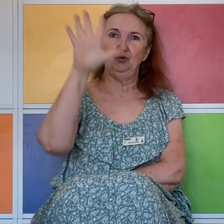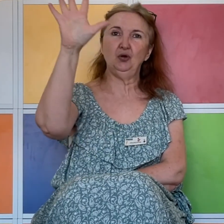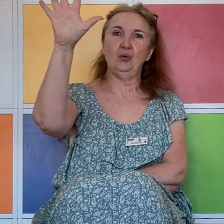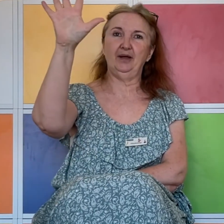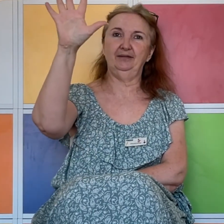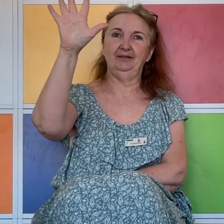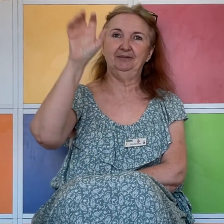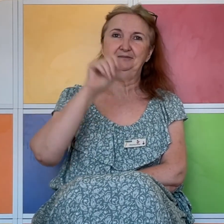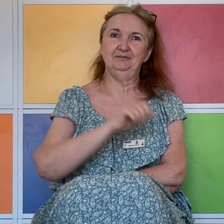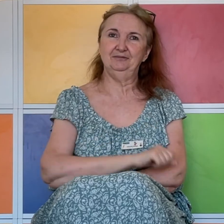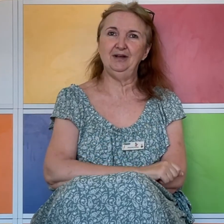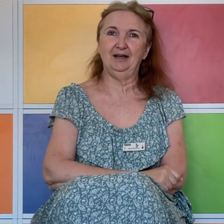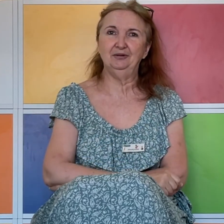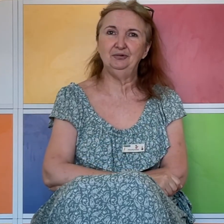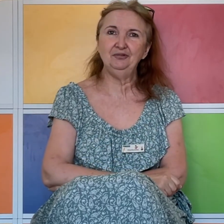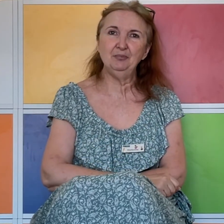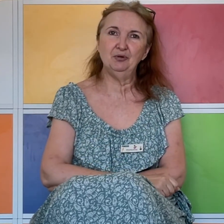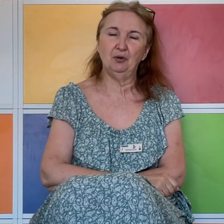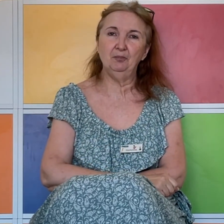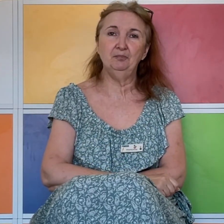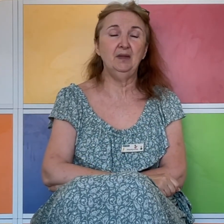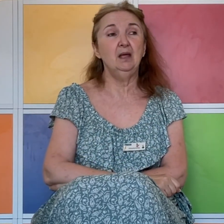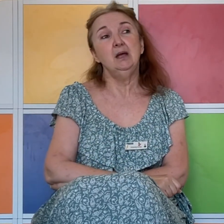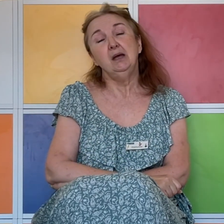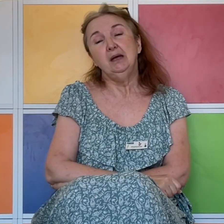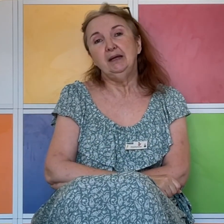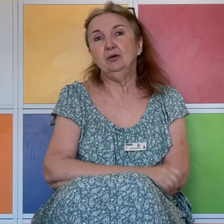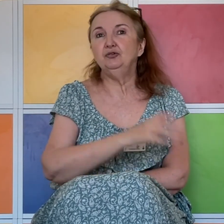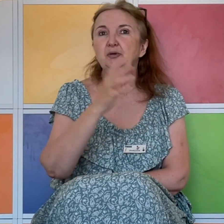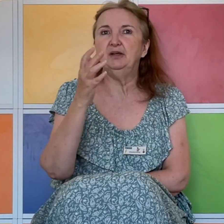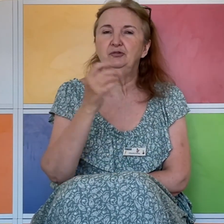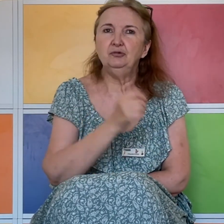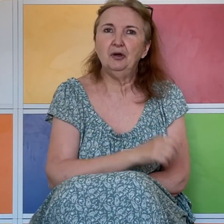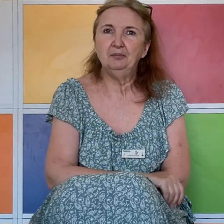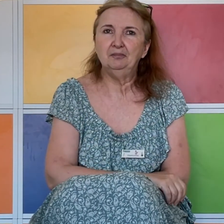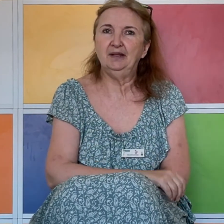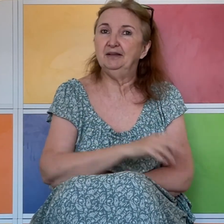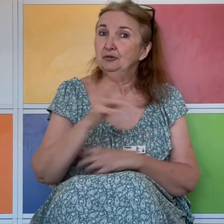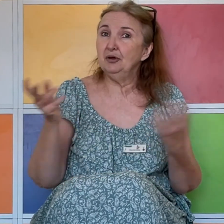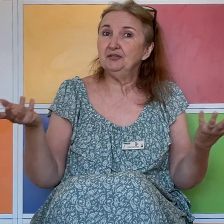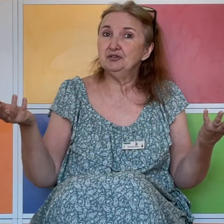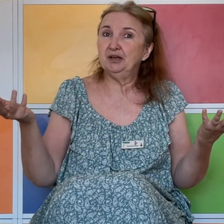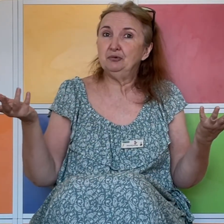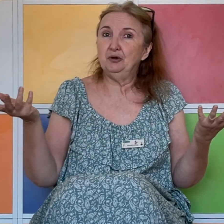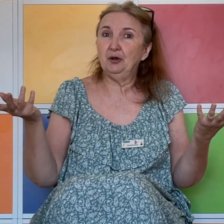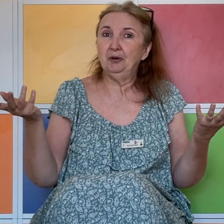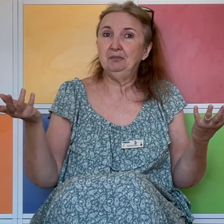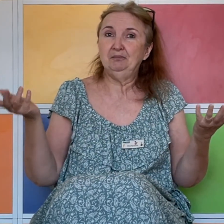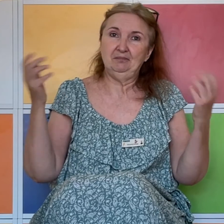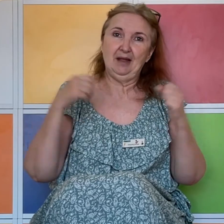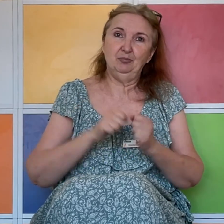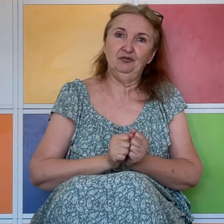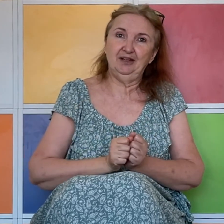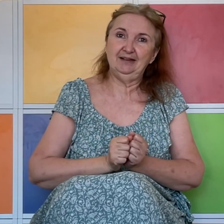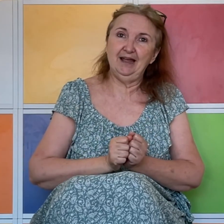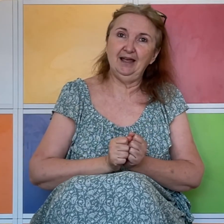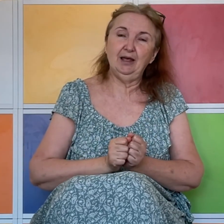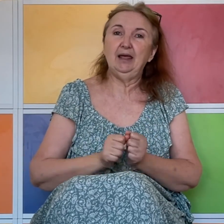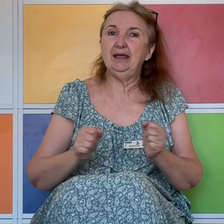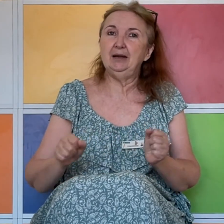Turquoise. Voilà. Tout simplement. Et ensuite, bien sûr, il des nuances dans chaque couleur. Elles peuvent être claires et elles